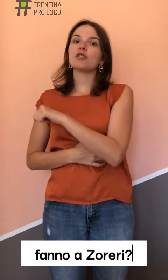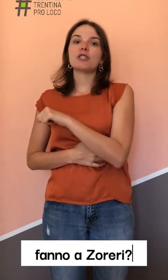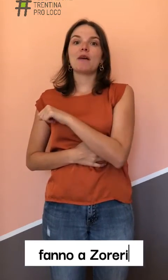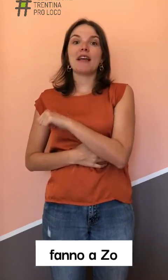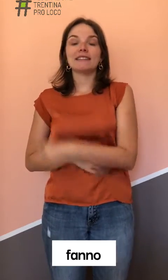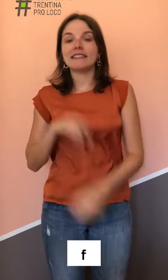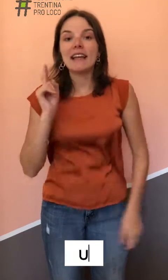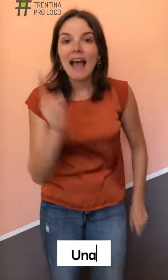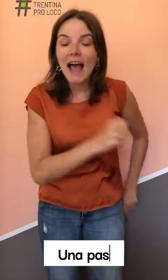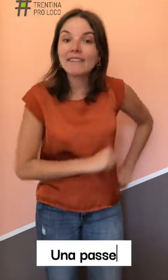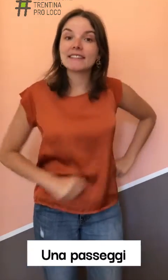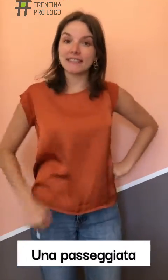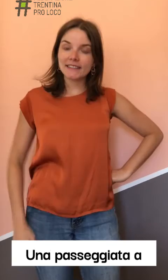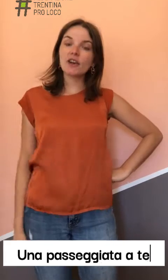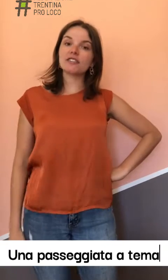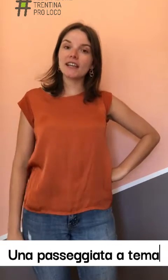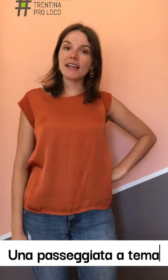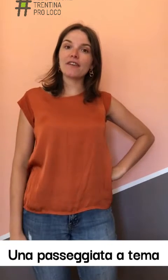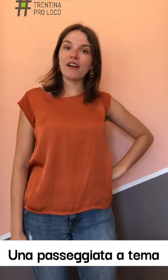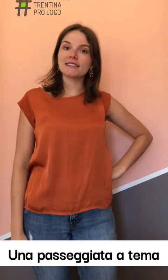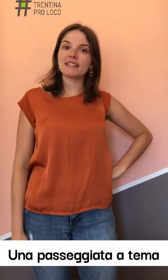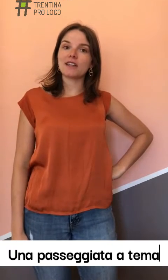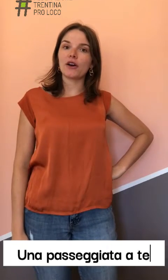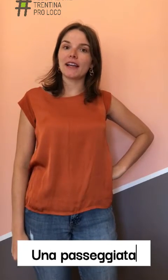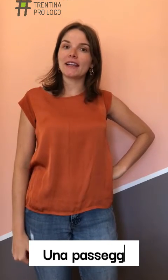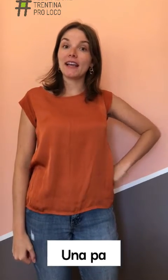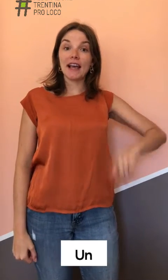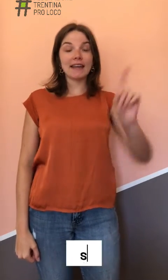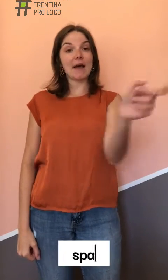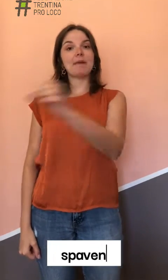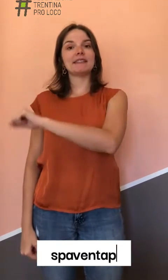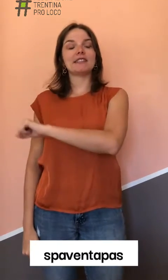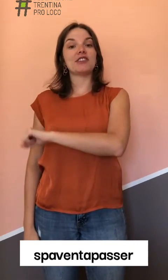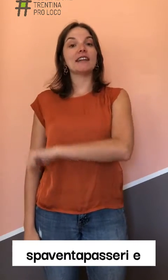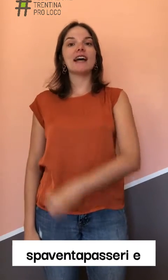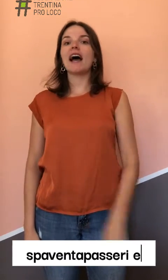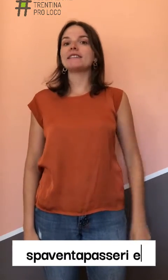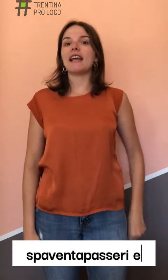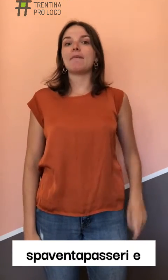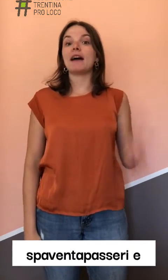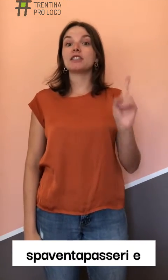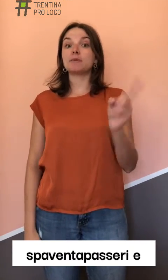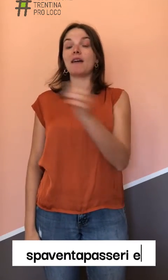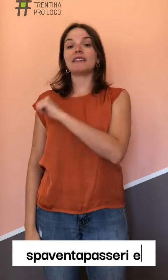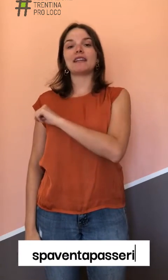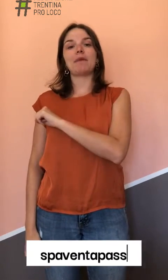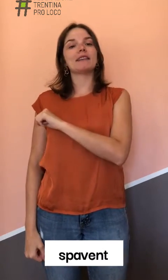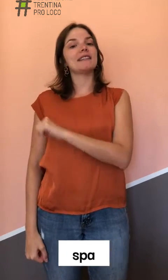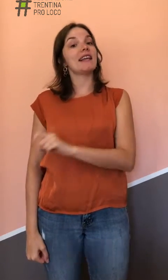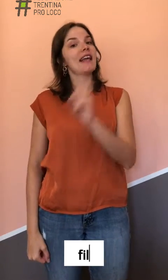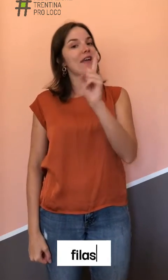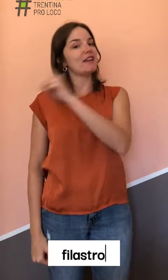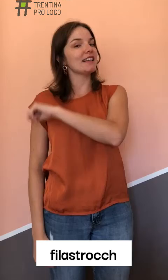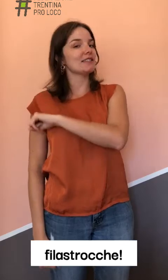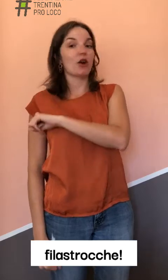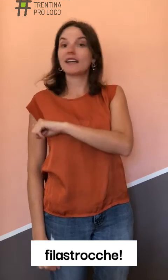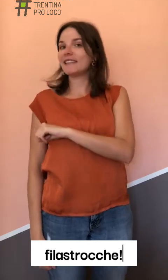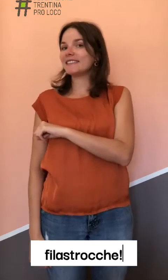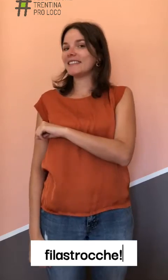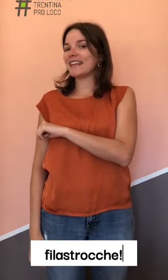dei spaventi, avessi senti cosa che io ho fatto a Zoreri? Una passeggiata a tema Spaventapasseri e Finastrocche Trentine!